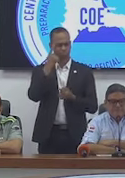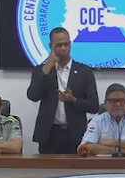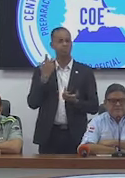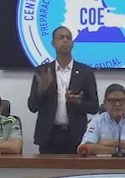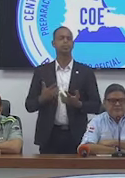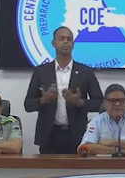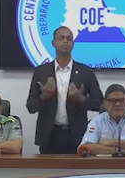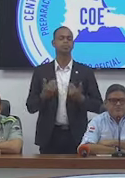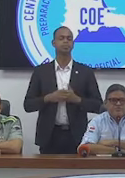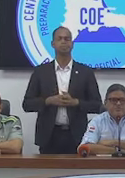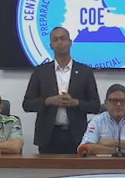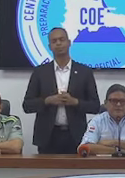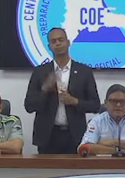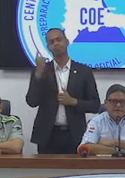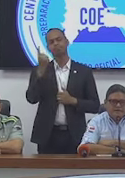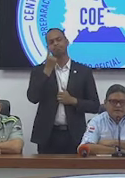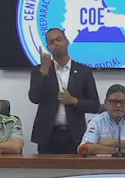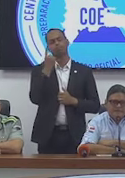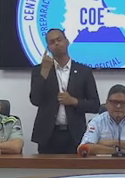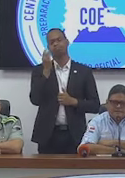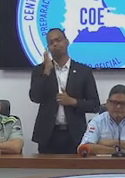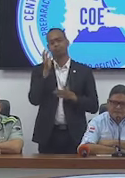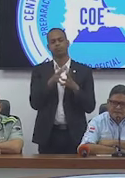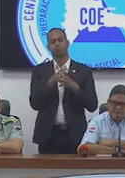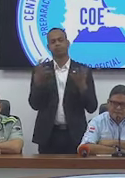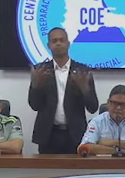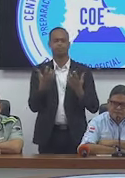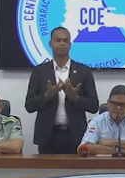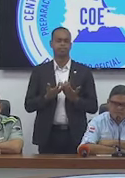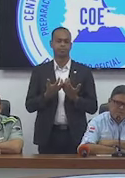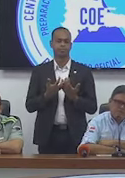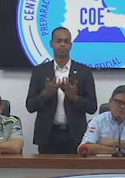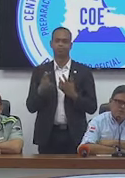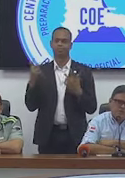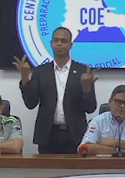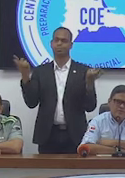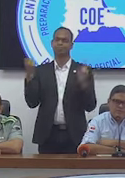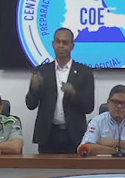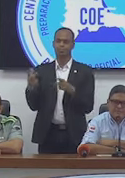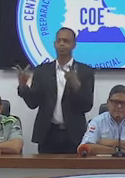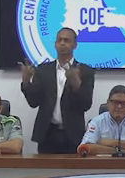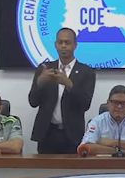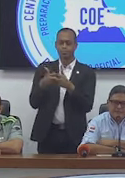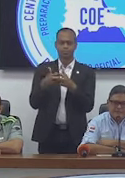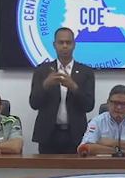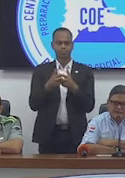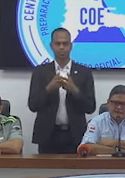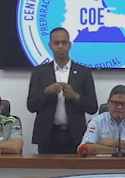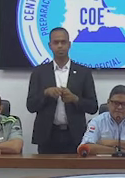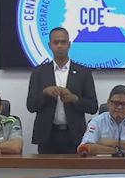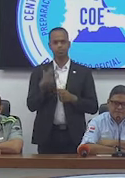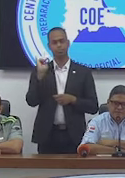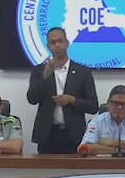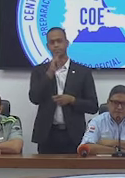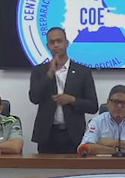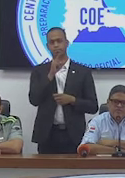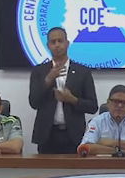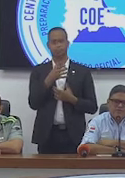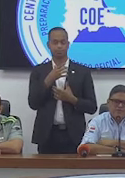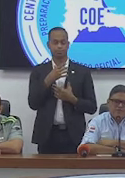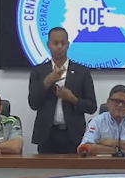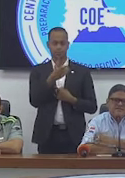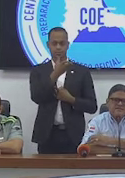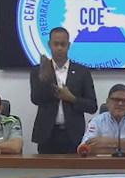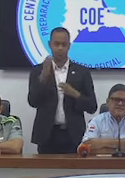siempre va a ser mucho el tema de que los siniestros ocurran, Cuevas, porque el interés de ustedes, los